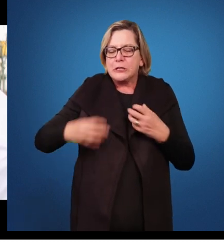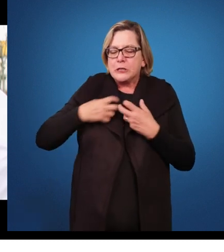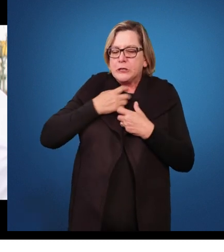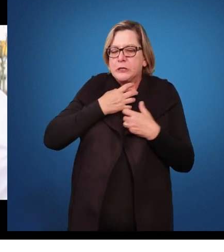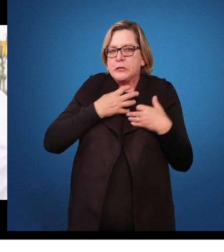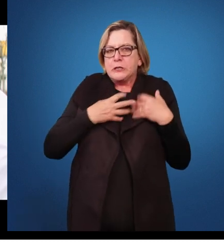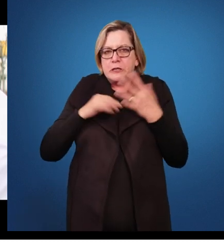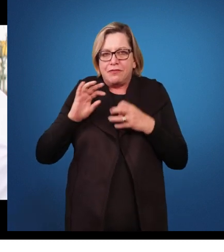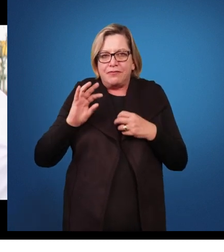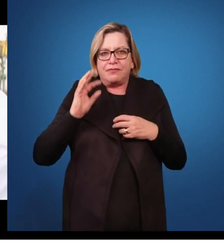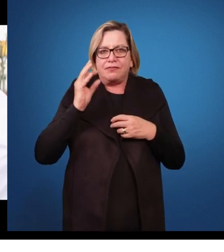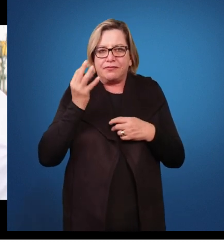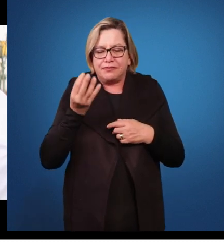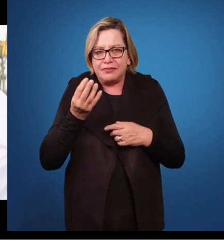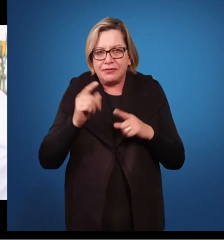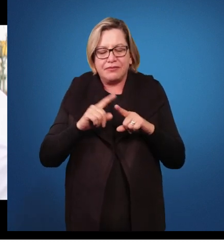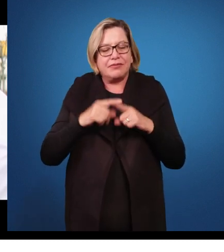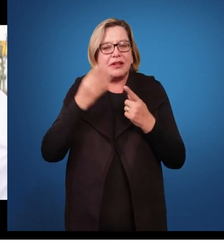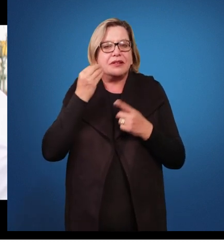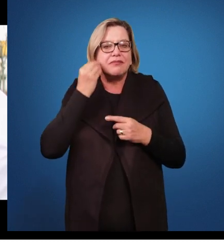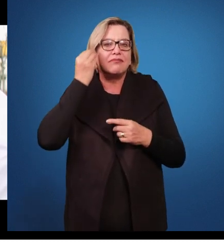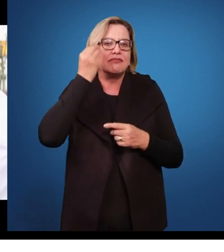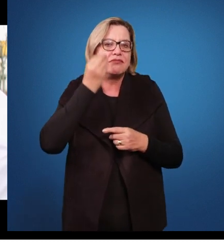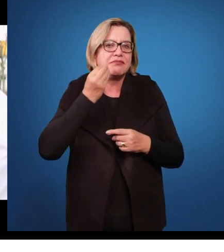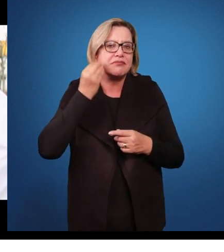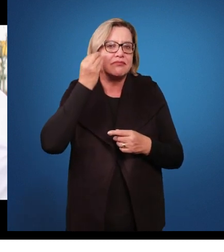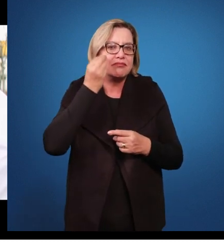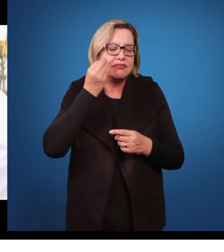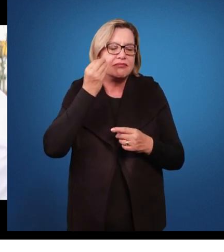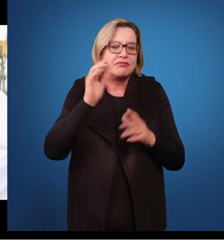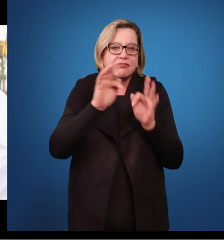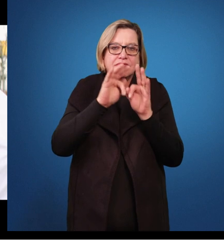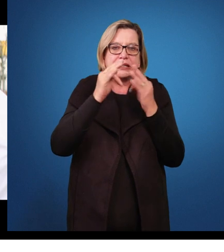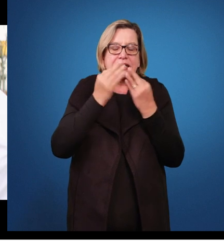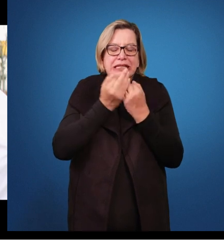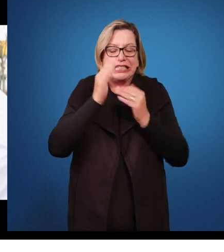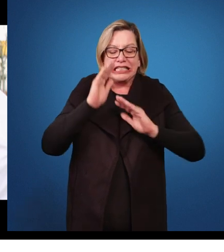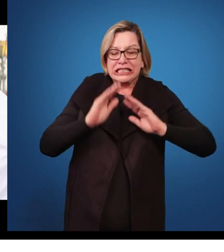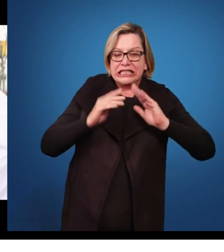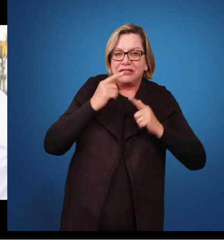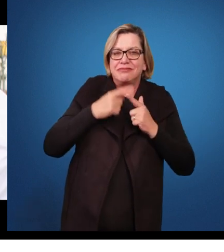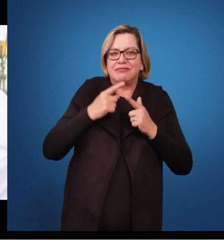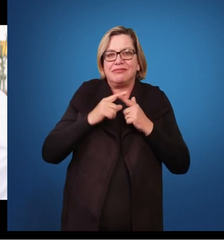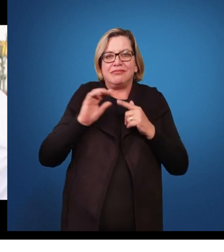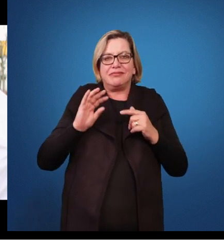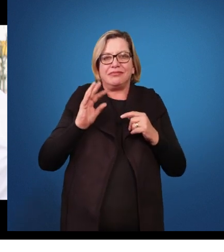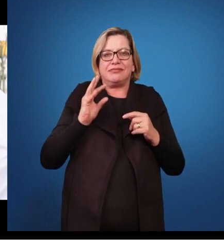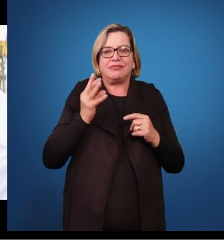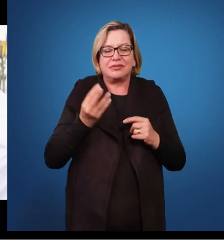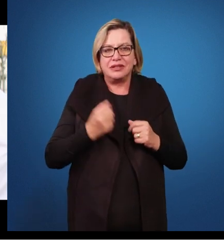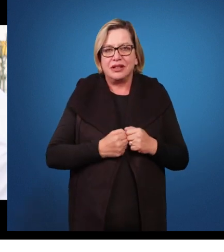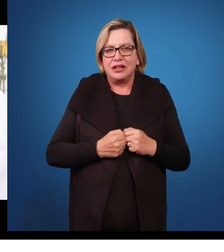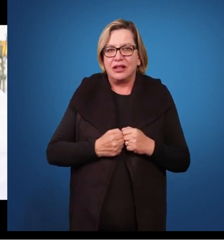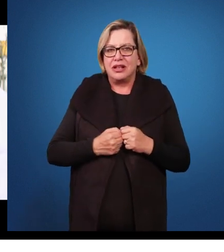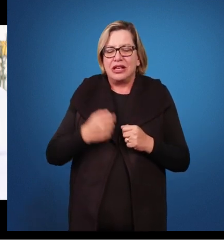né? E nessa tentativa, muitas vezes, a família se perde. Porque uma das pesquisas que eu tenho